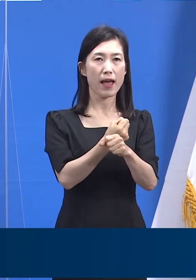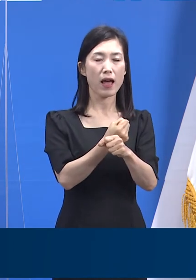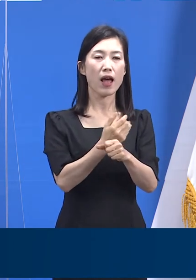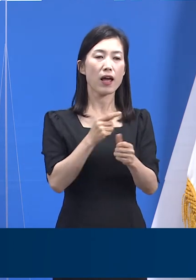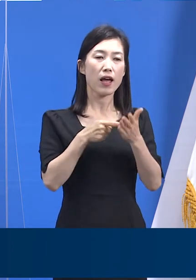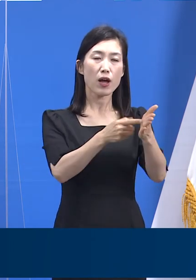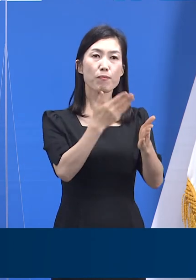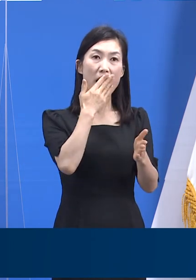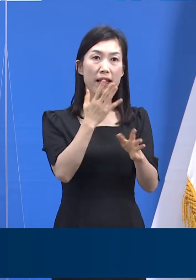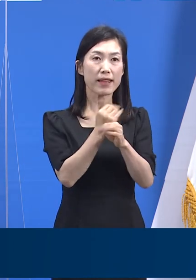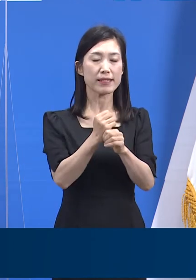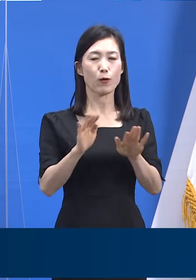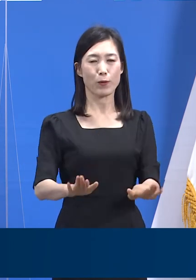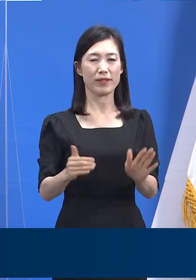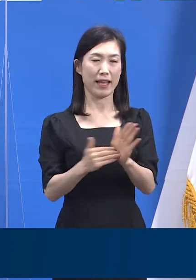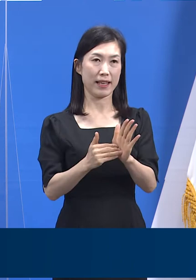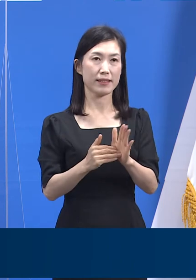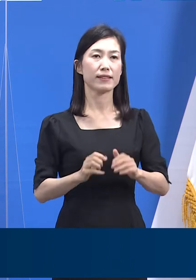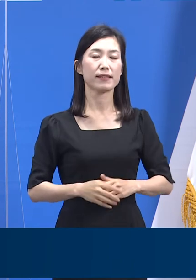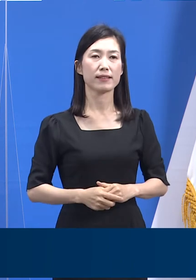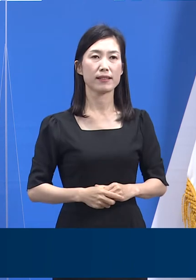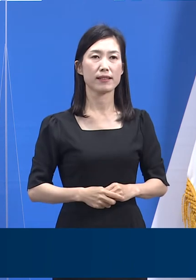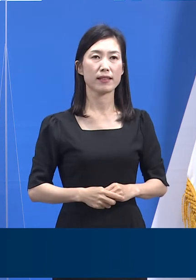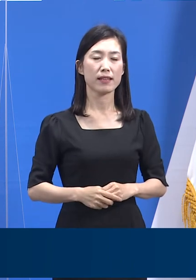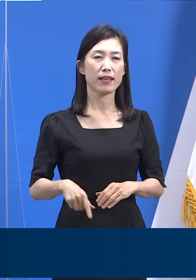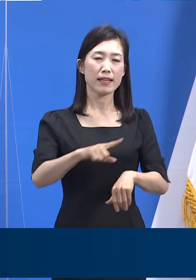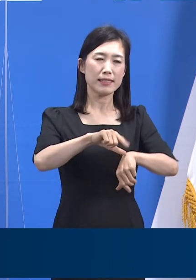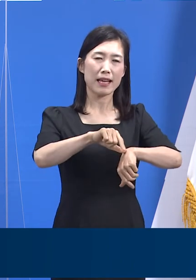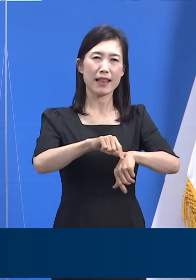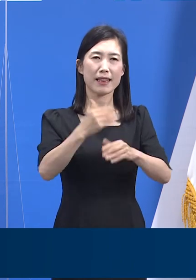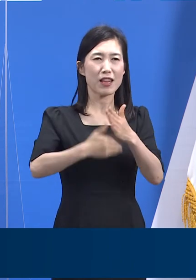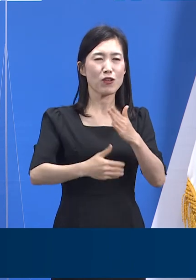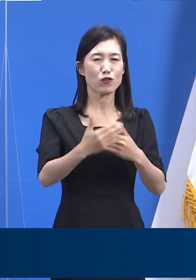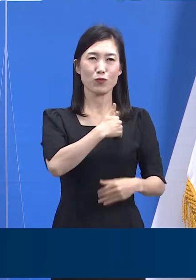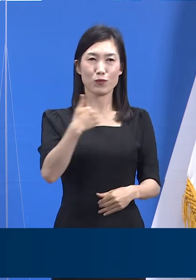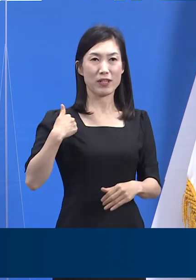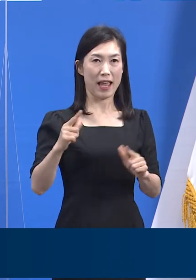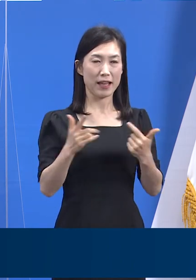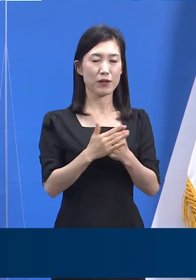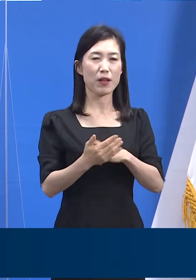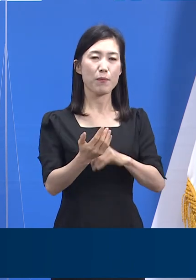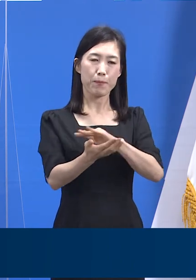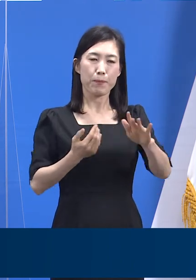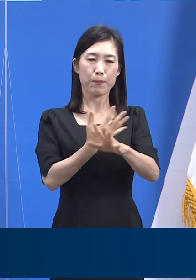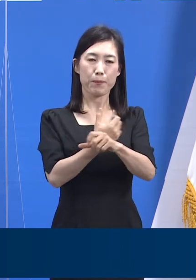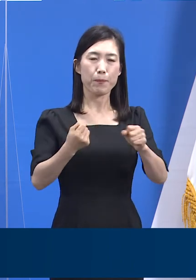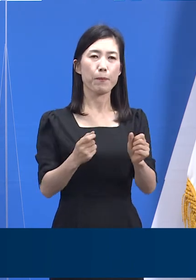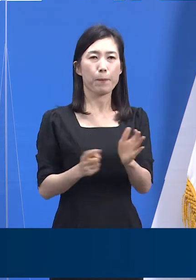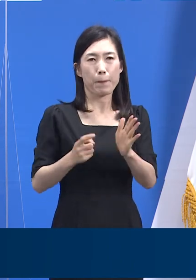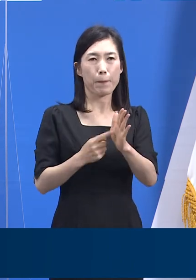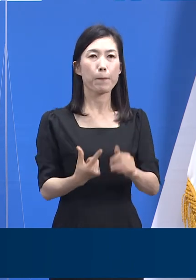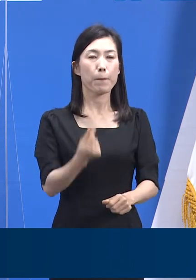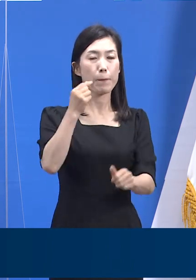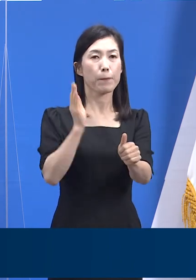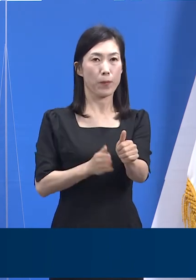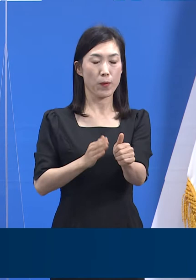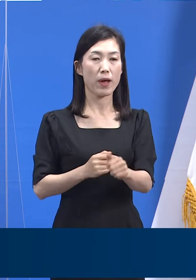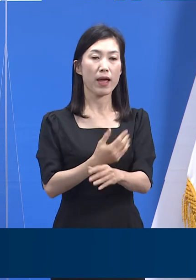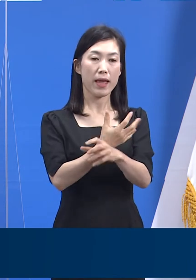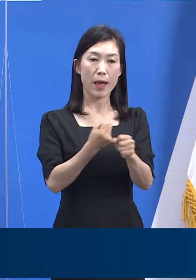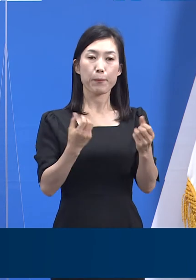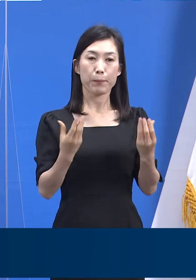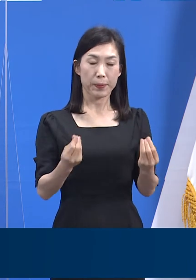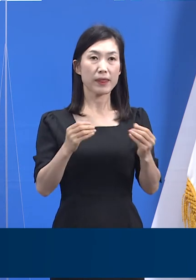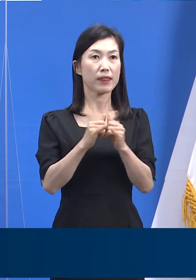날짜가 오늘까지입니다. 시간이 얼마 없으니 사전 예약을 서둘러주시고 예약을 완료하신